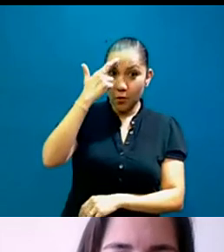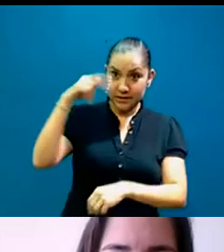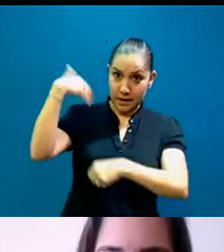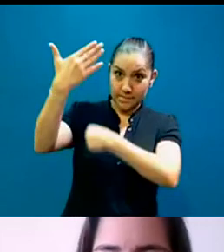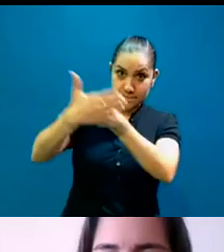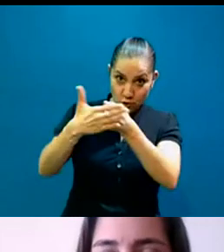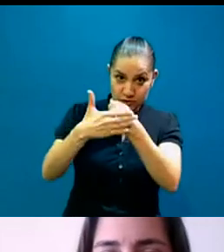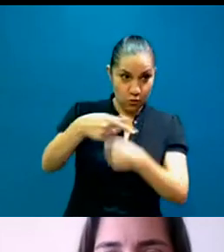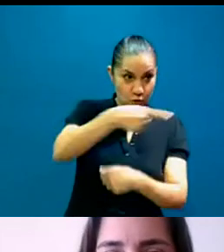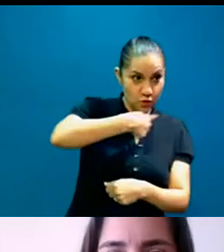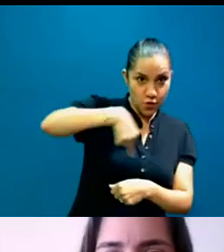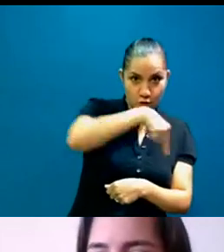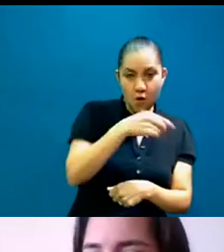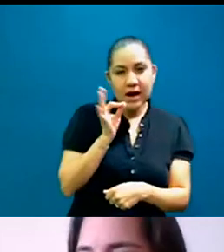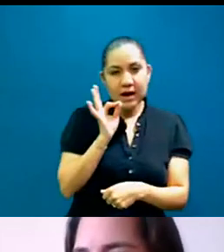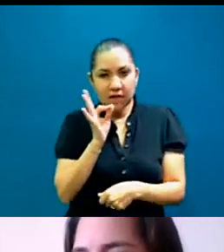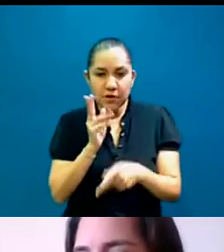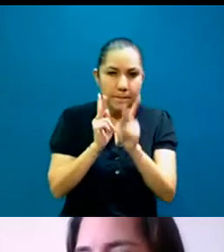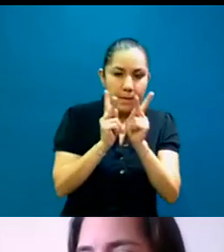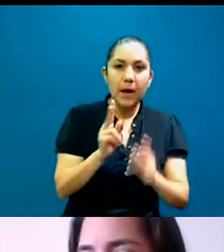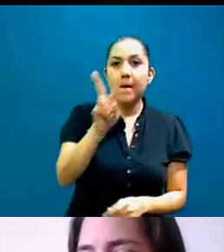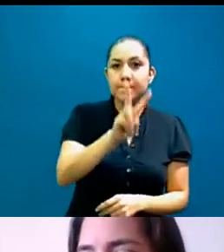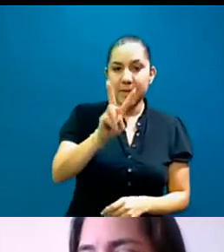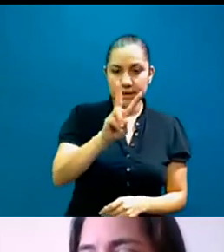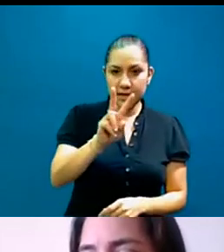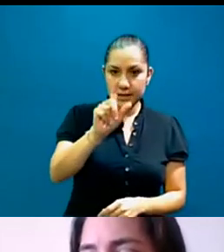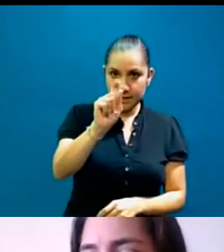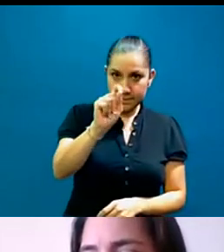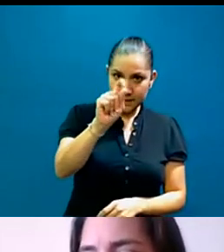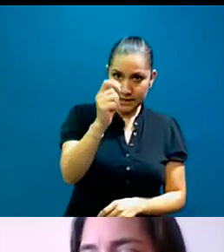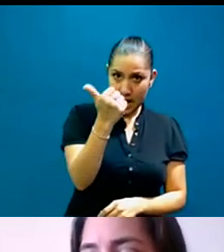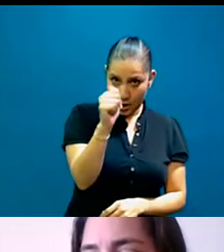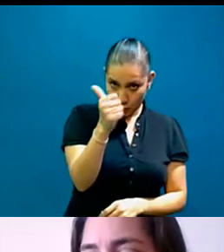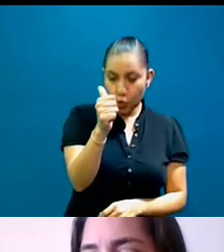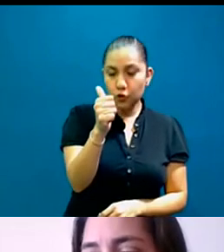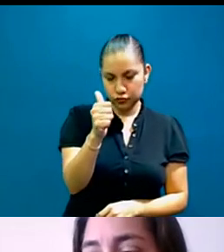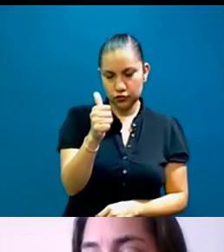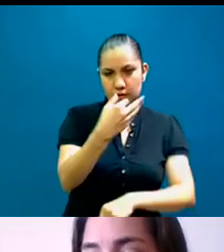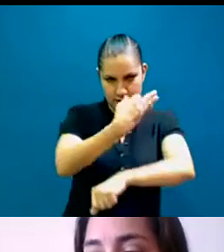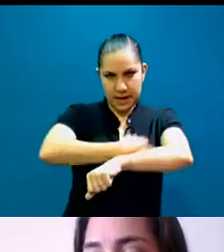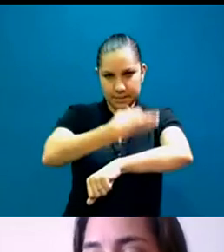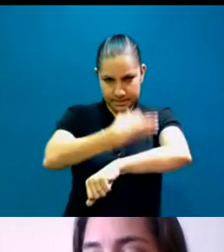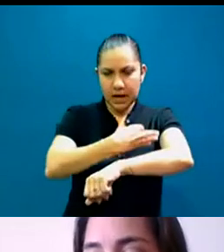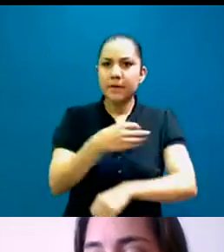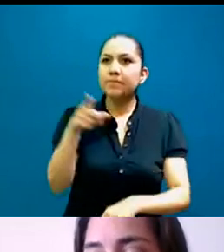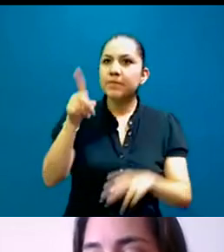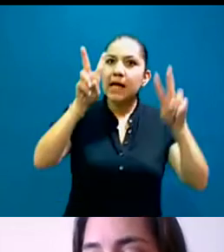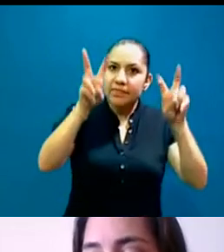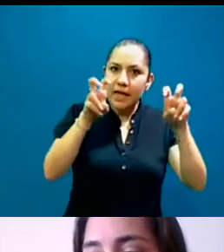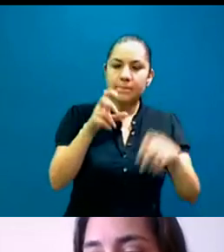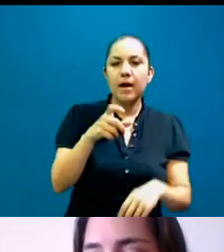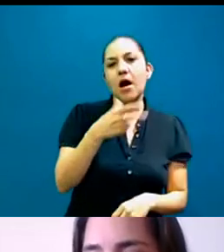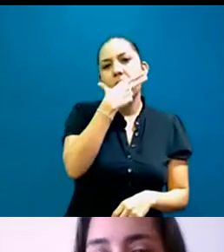día viernes 20 de agosto a las 6 horas de México. Vamos a hablar de sexismo y edadismo en la